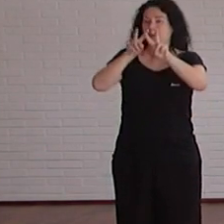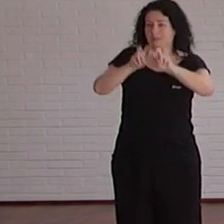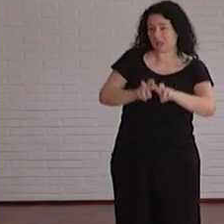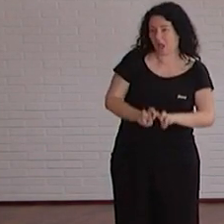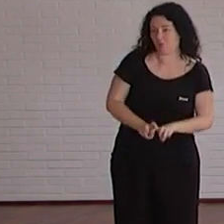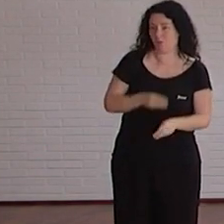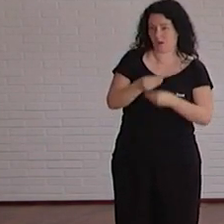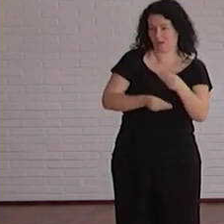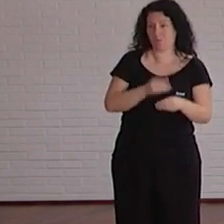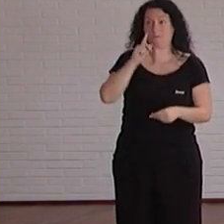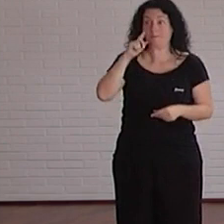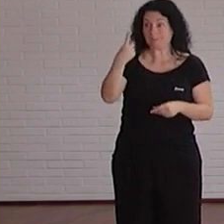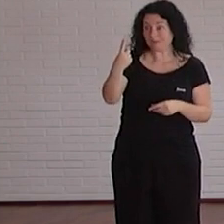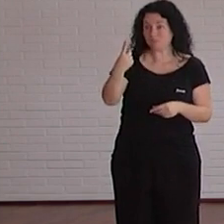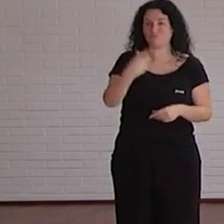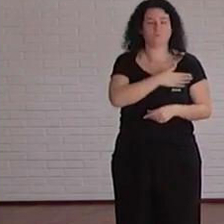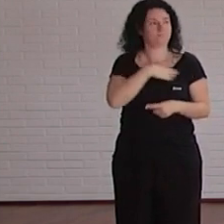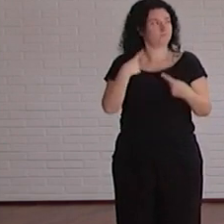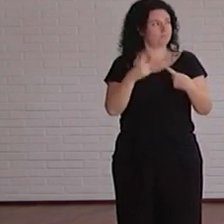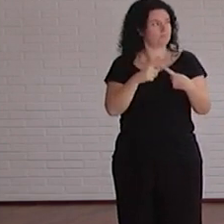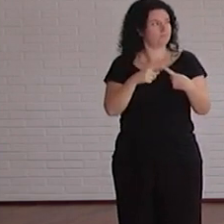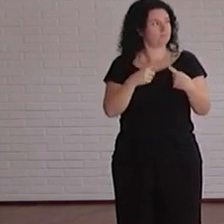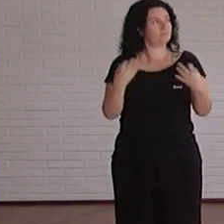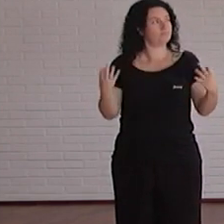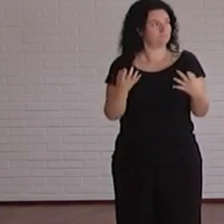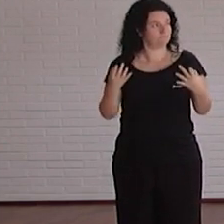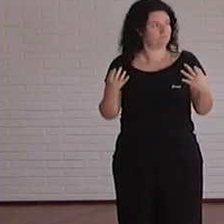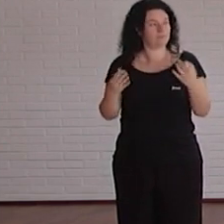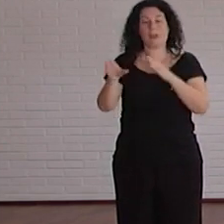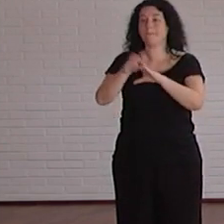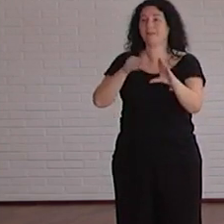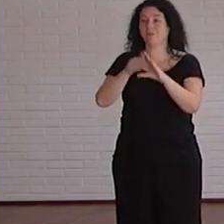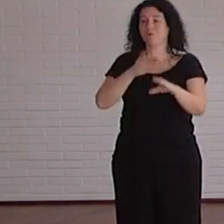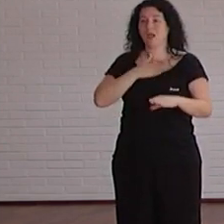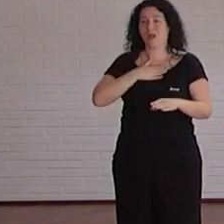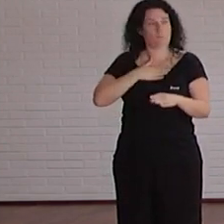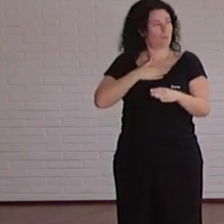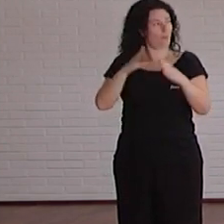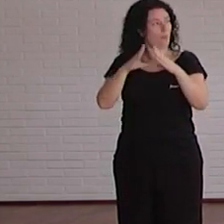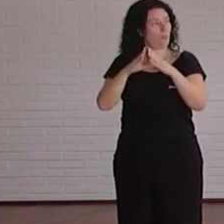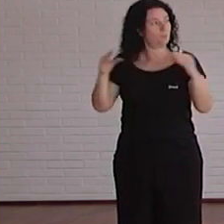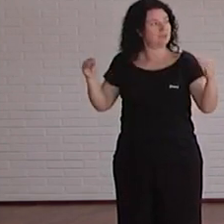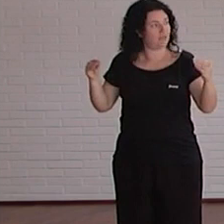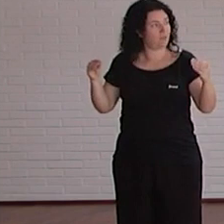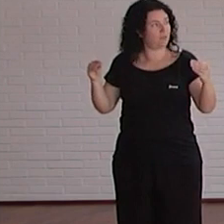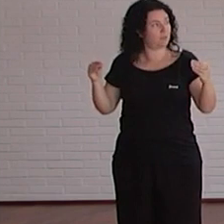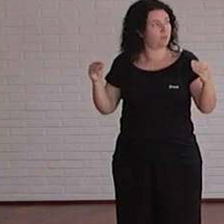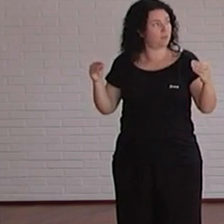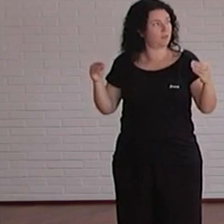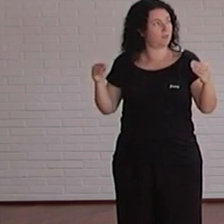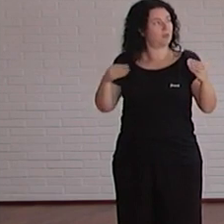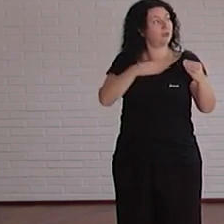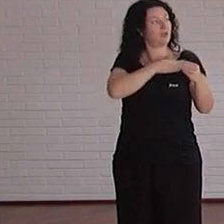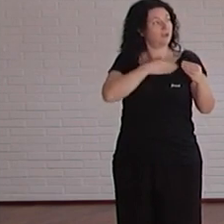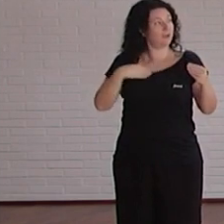el primero es queremos hacer que todos los vídeos de la universidad en vértice tanto los que